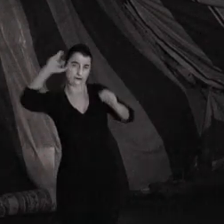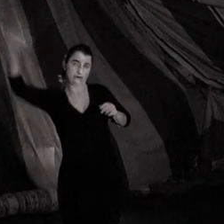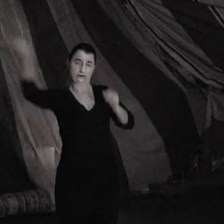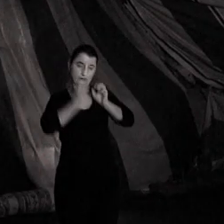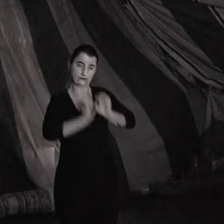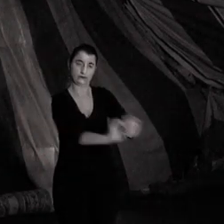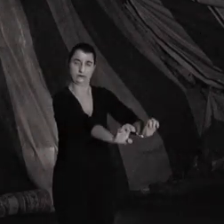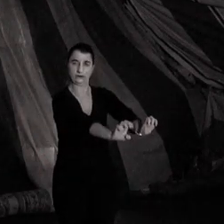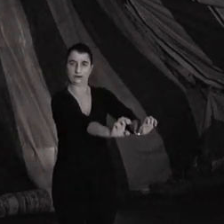devenir un fou !